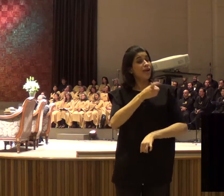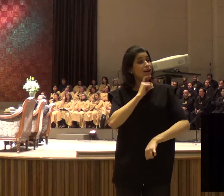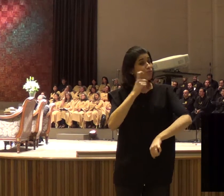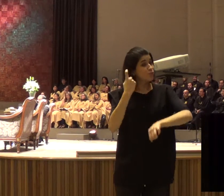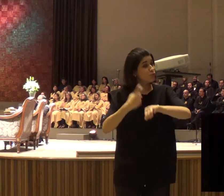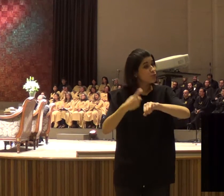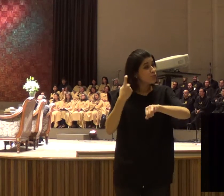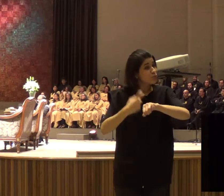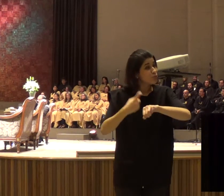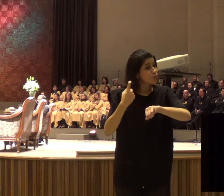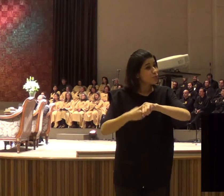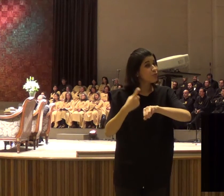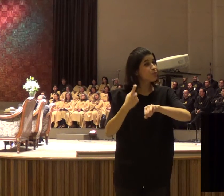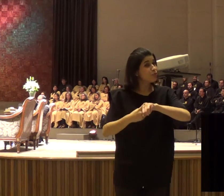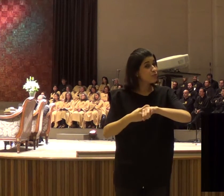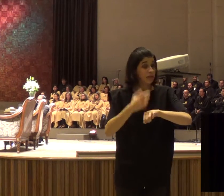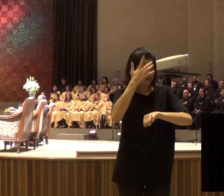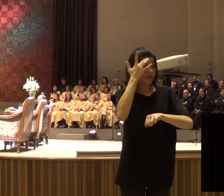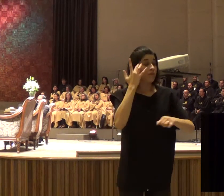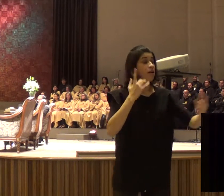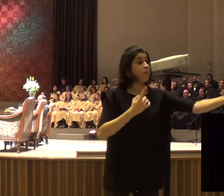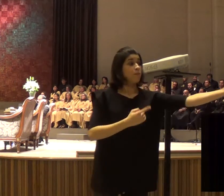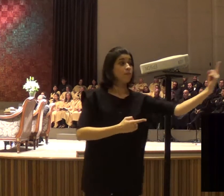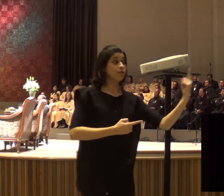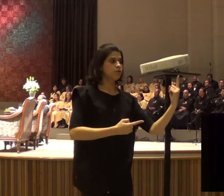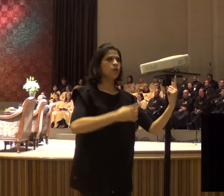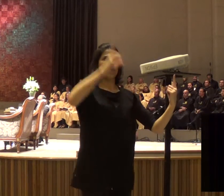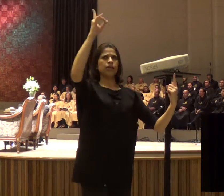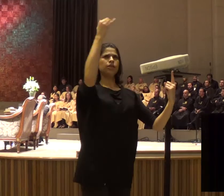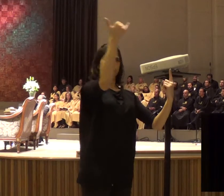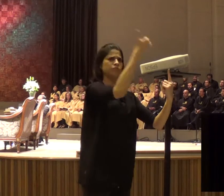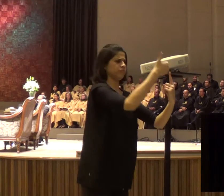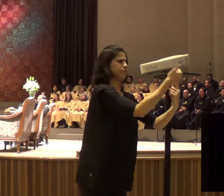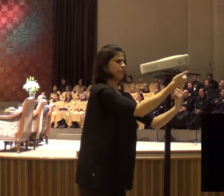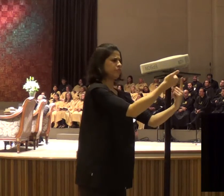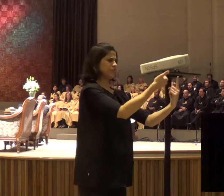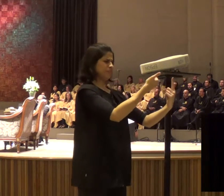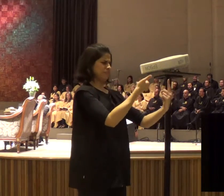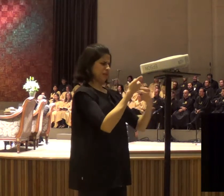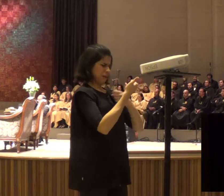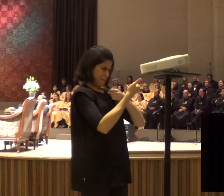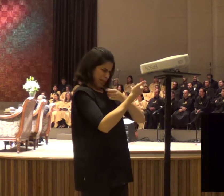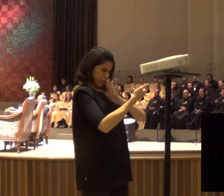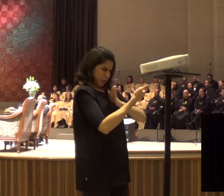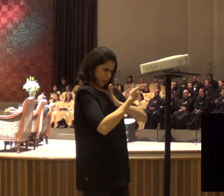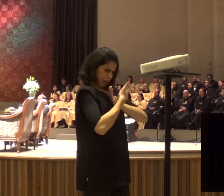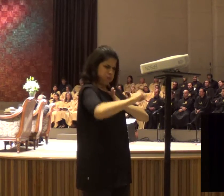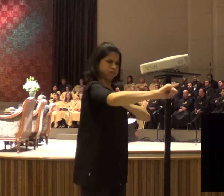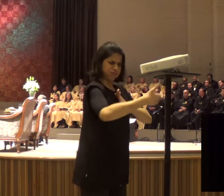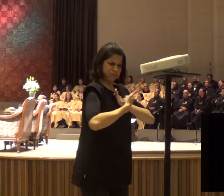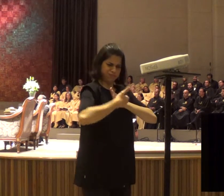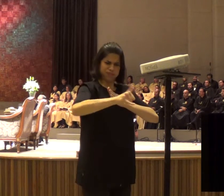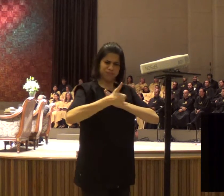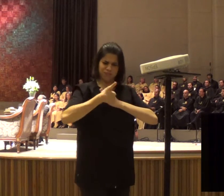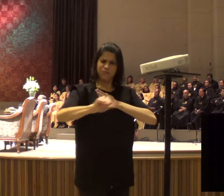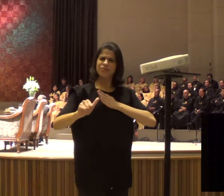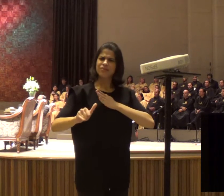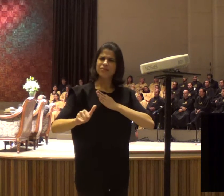lábios, para tocar profundamente, o nosso coração, porque quando esse testemunho, de Deus, vai se processando, e a gente